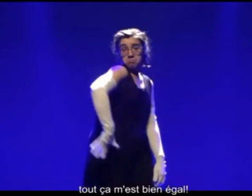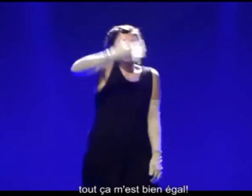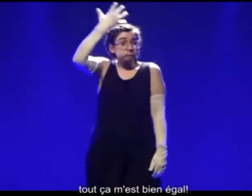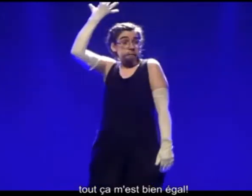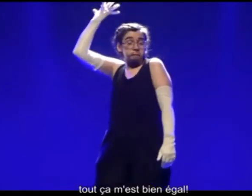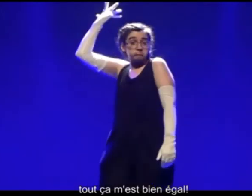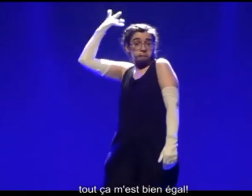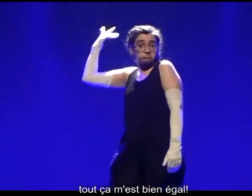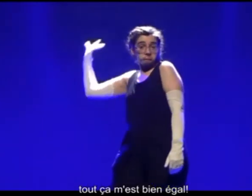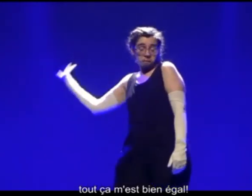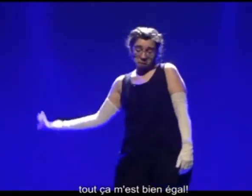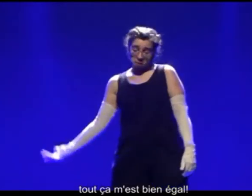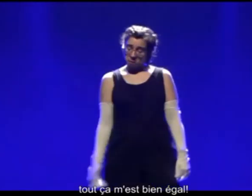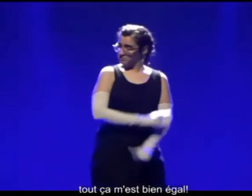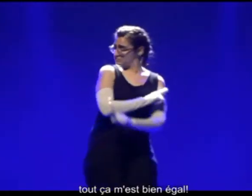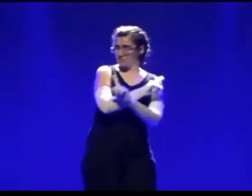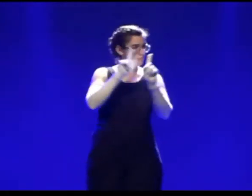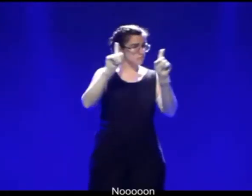égale. Non,